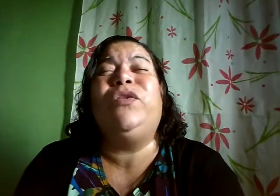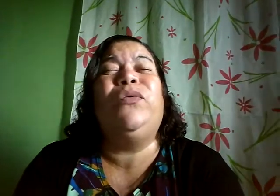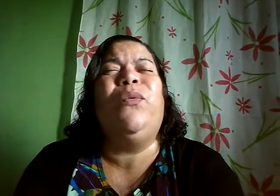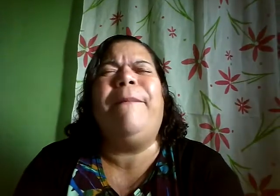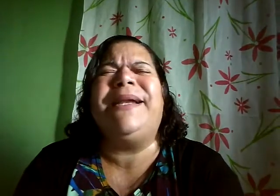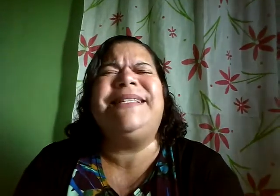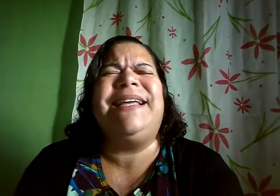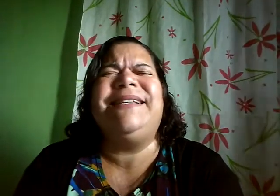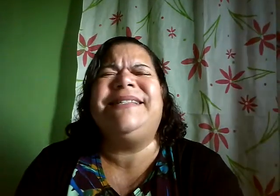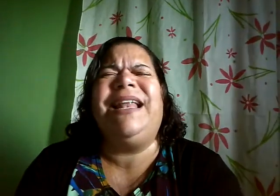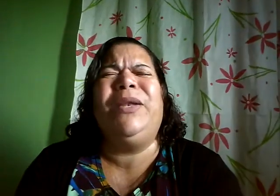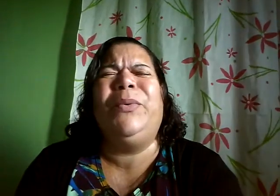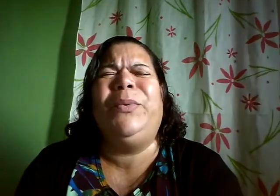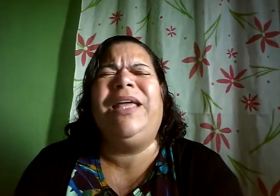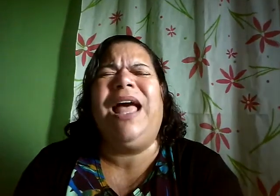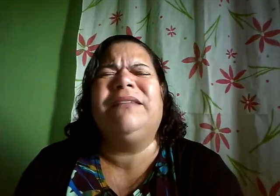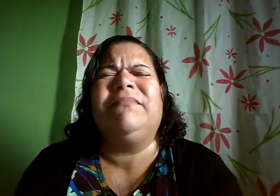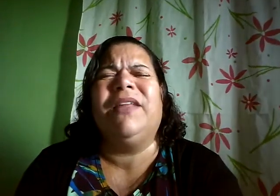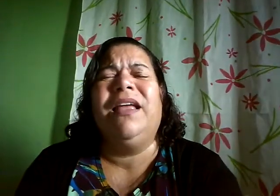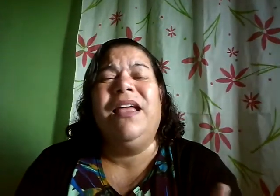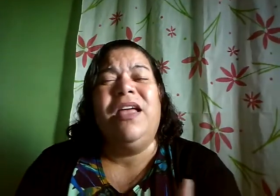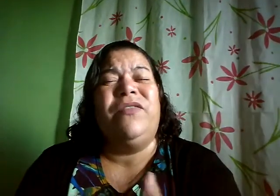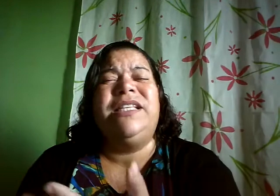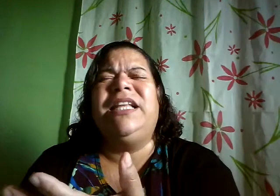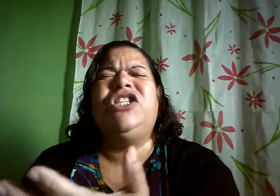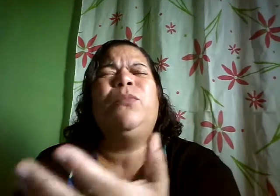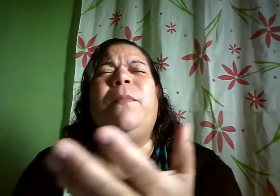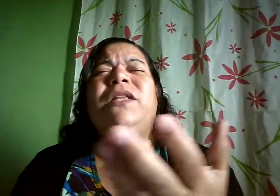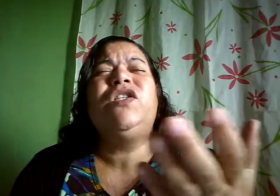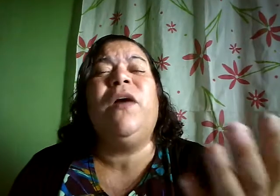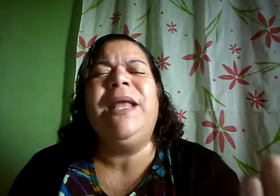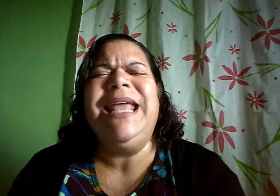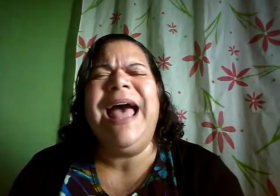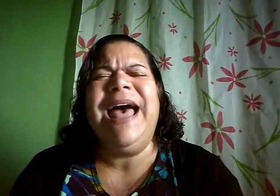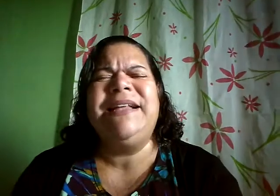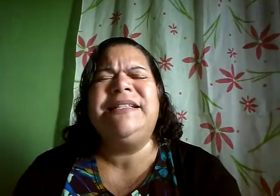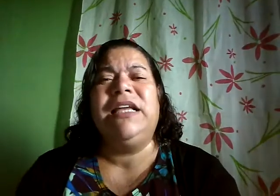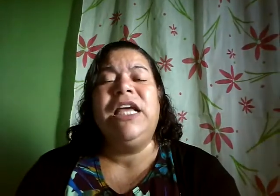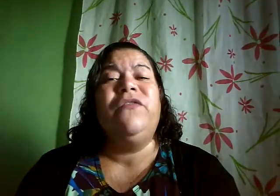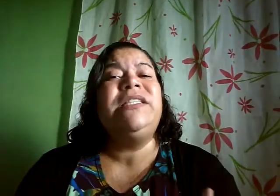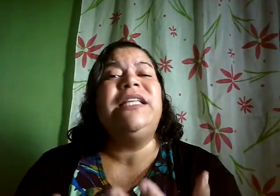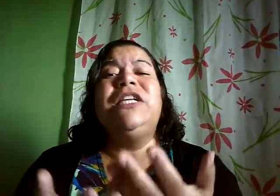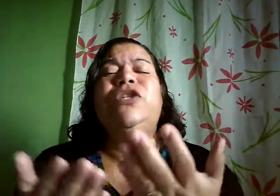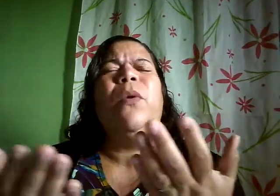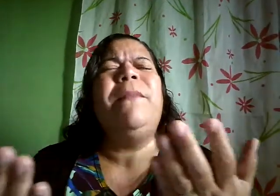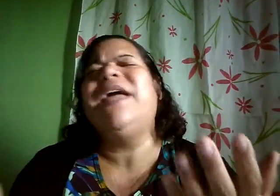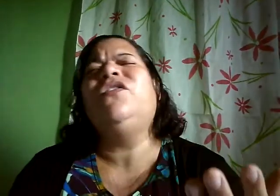tua presença aleluia visita neste momento os familiares visita neste momento